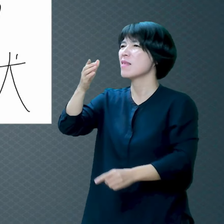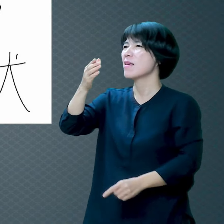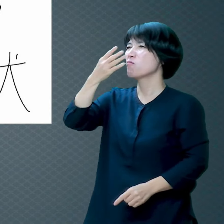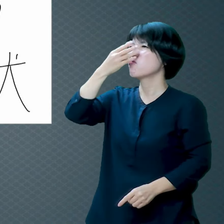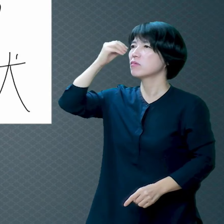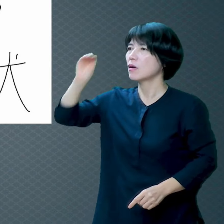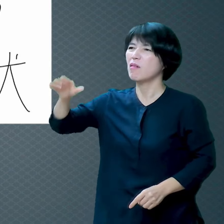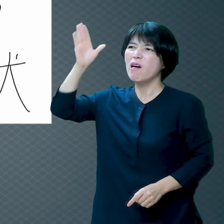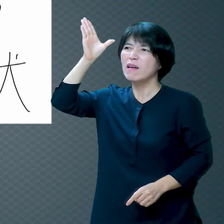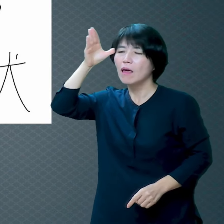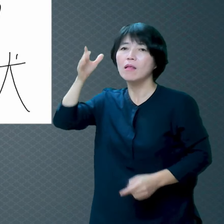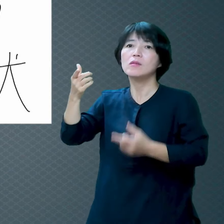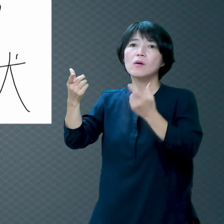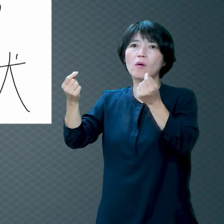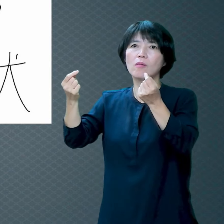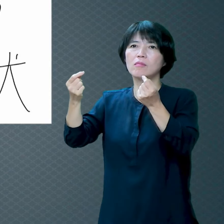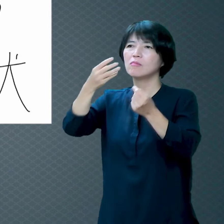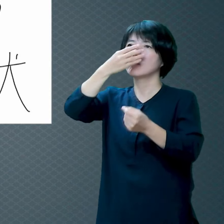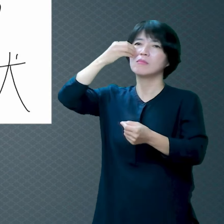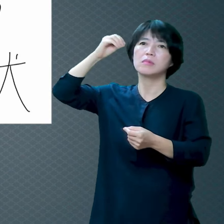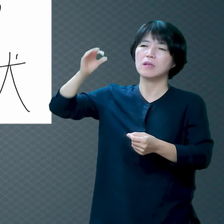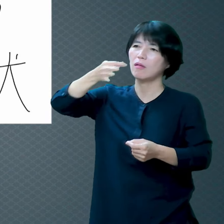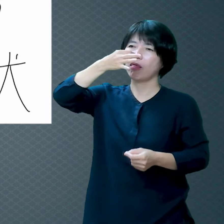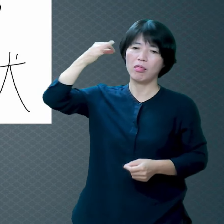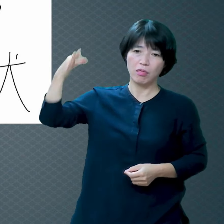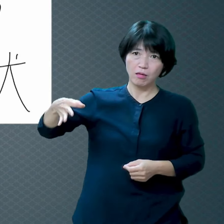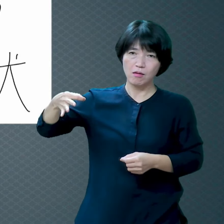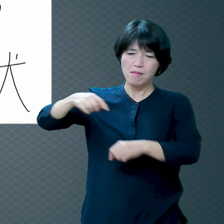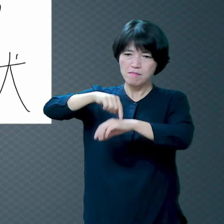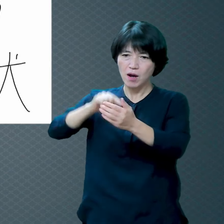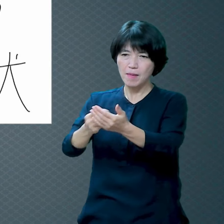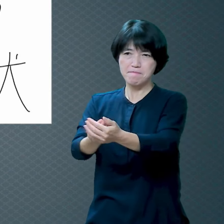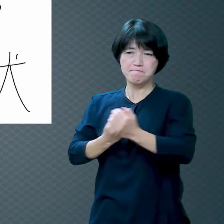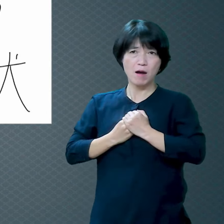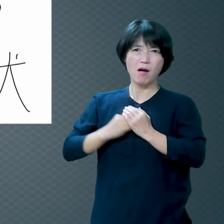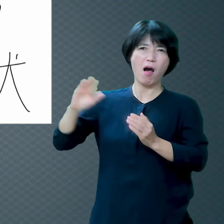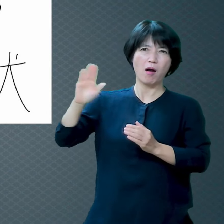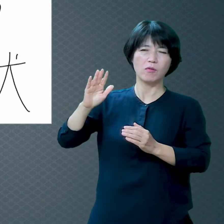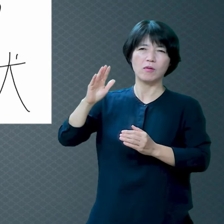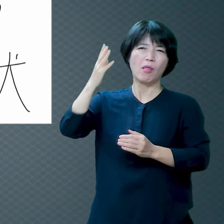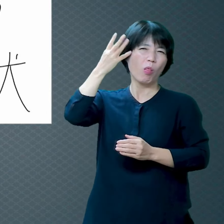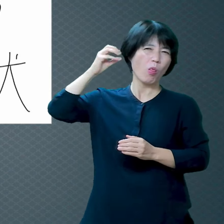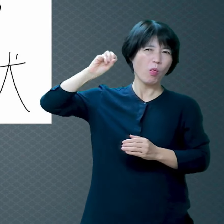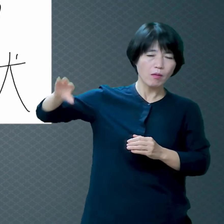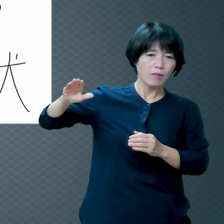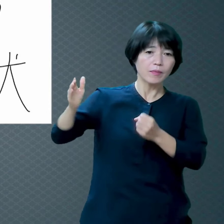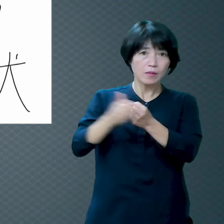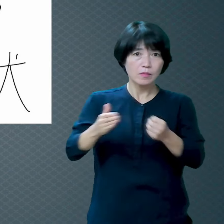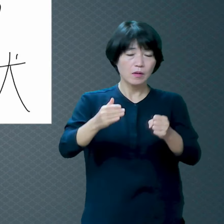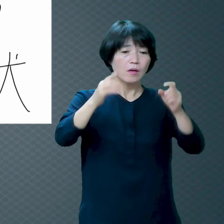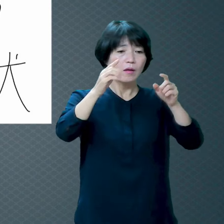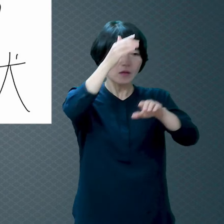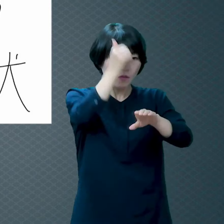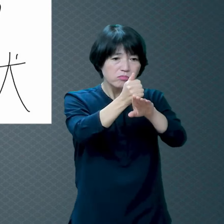하나님의 말씀을 마음속에 두지 않아서 가는 곳이 지옥인 거예요